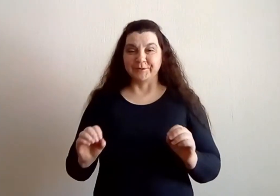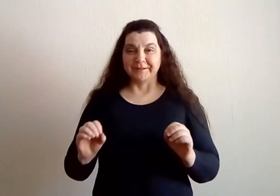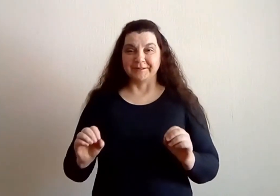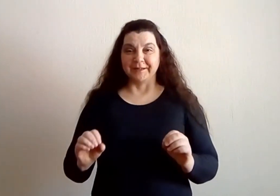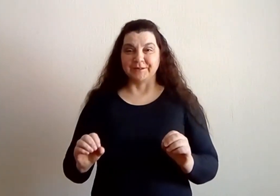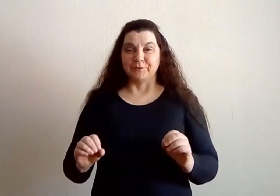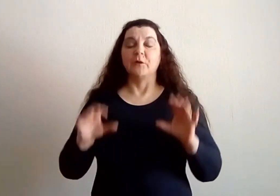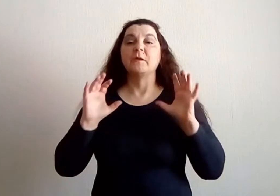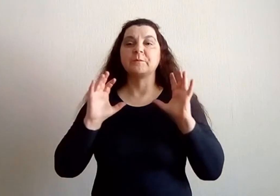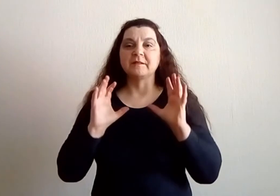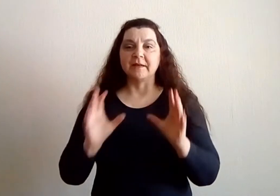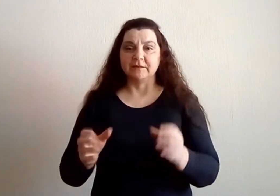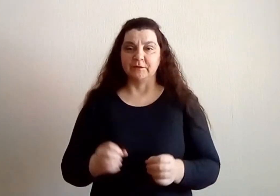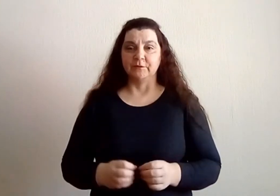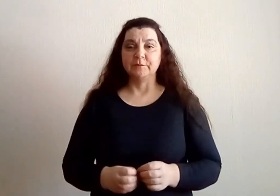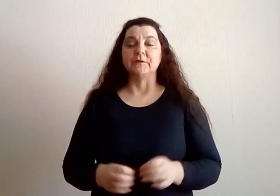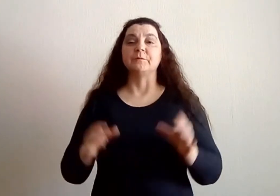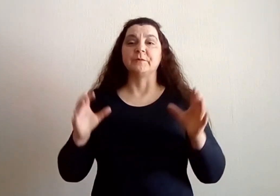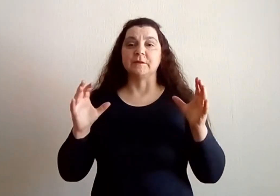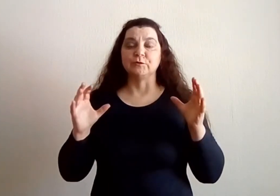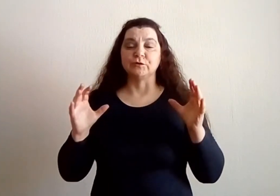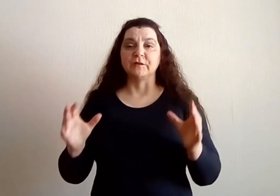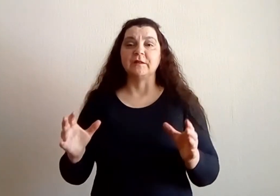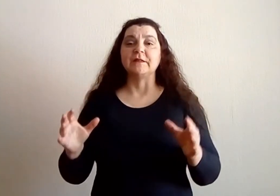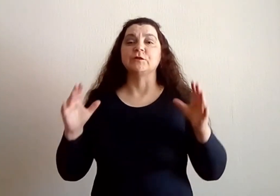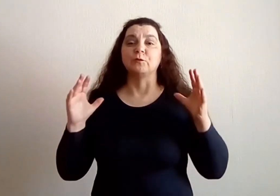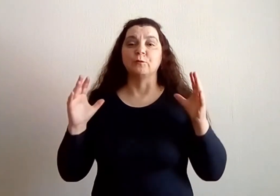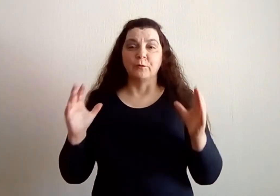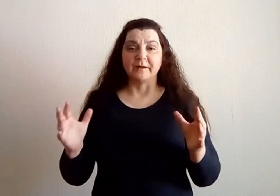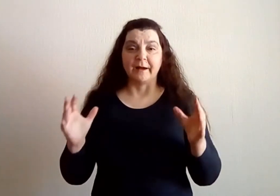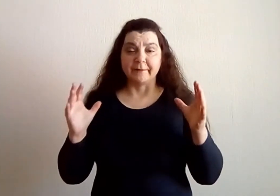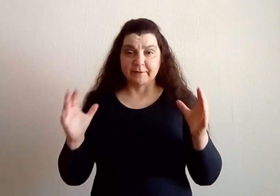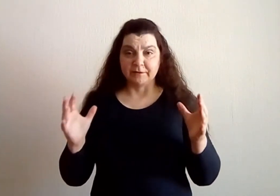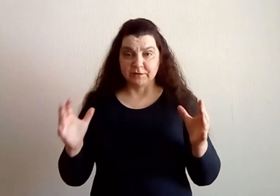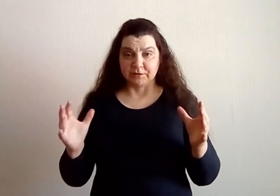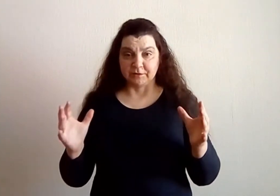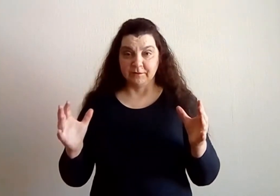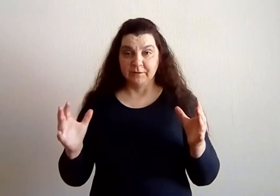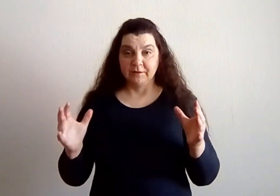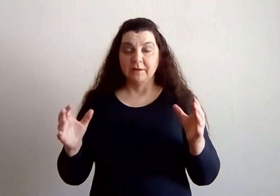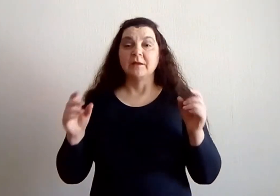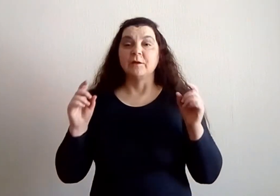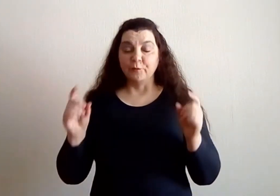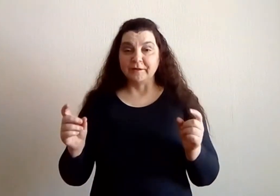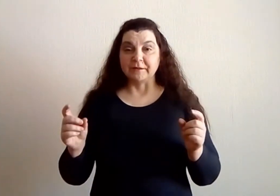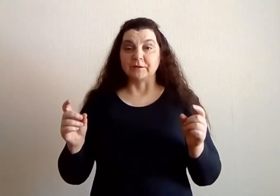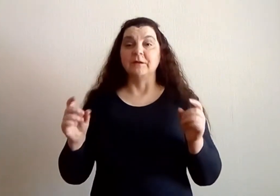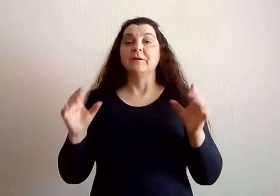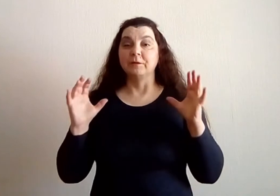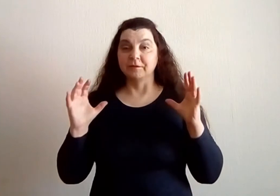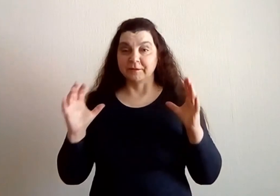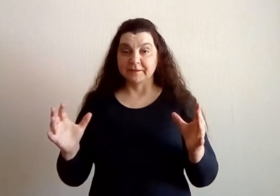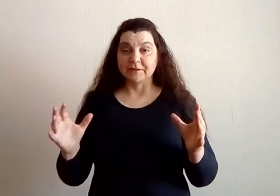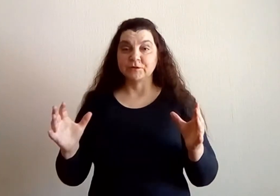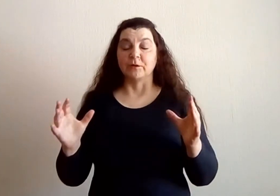задачу, он обязательно выполнит, потому что он знает, что он ограничен, и он эту задачу